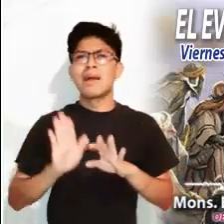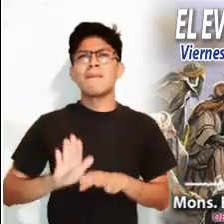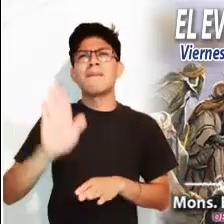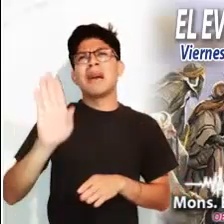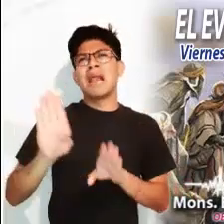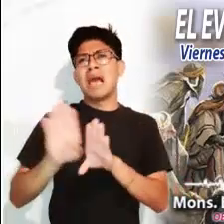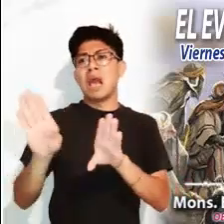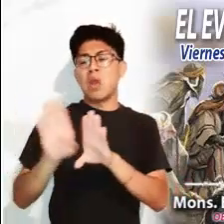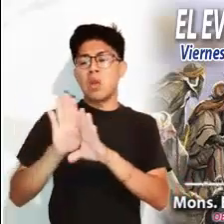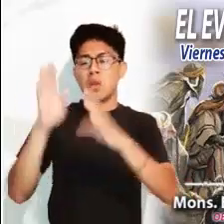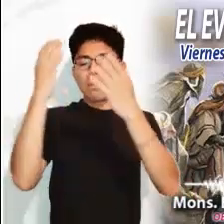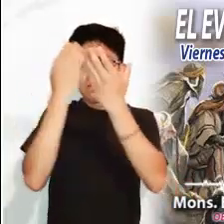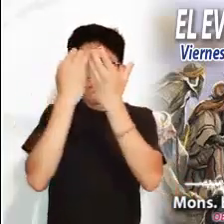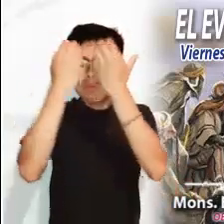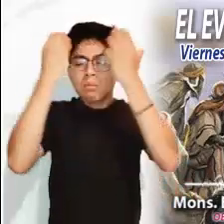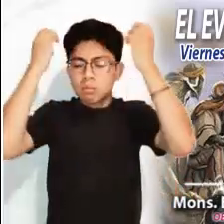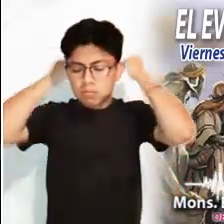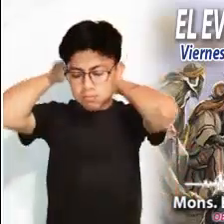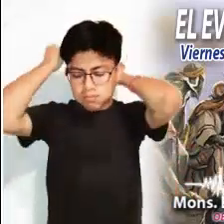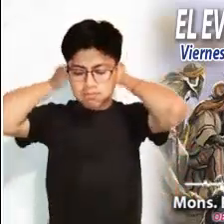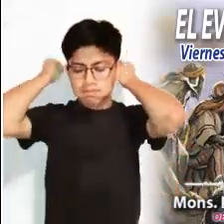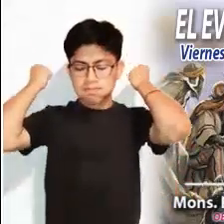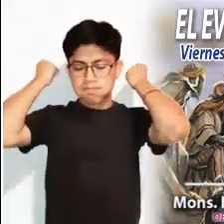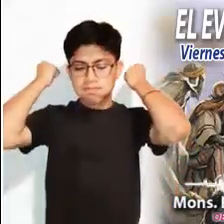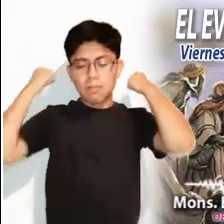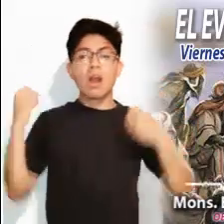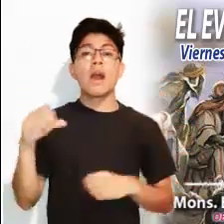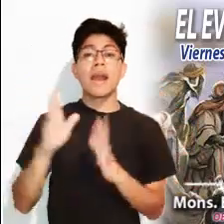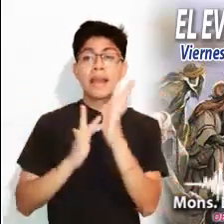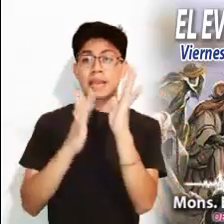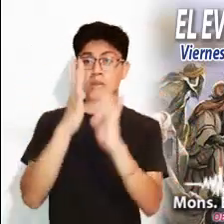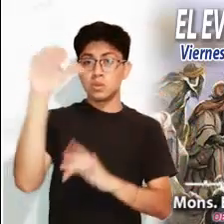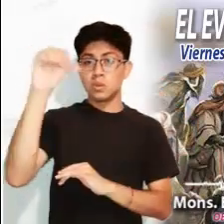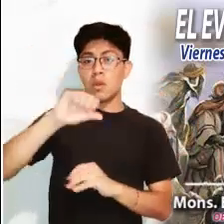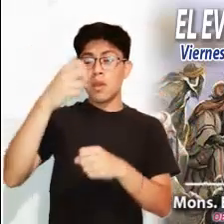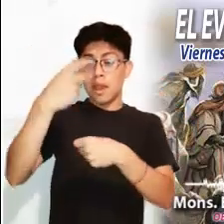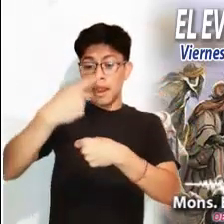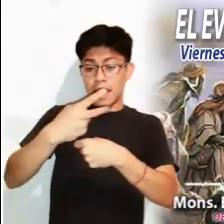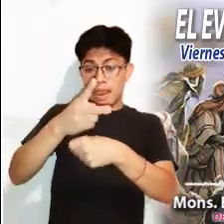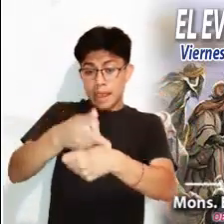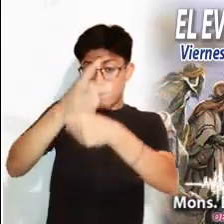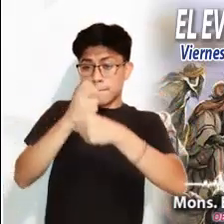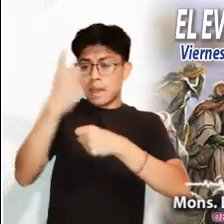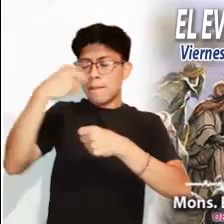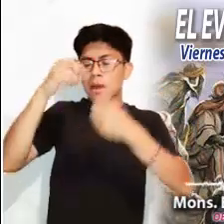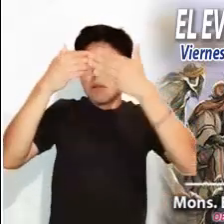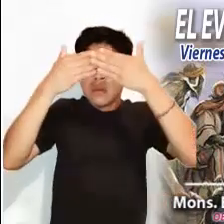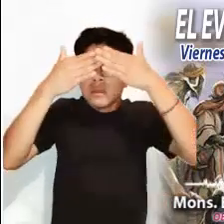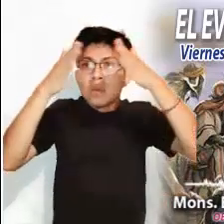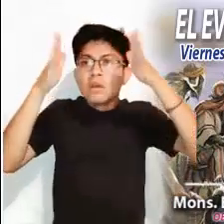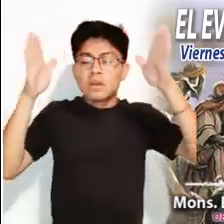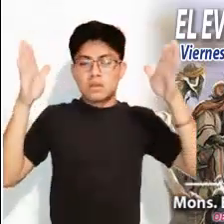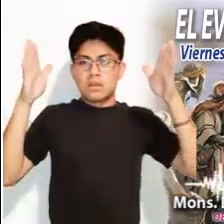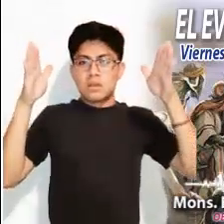relación con los demás, el amor de Dios. Estamos tan ocupados que pareciera que tenemos una venda en los